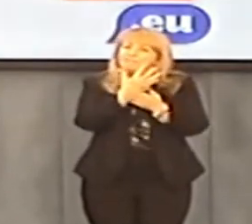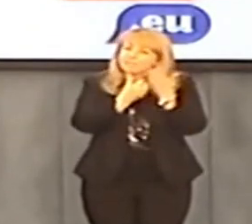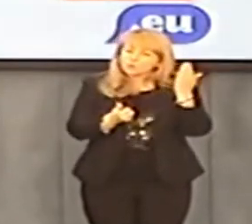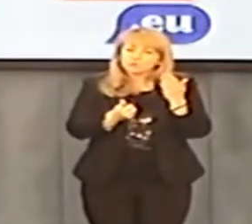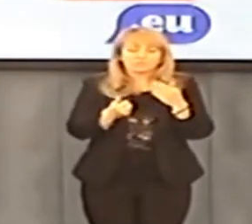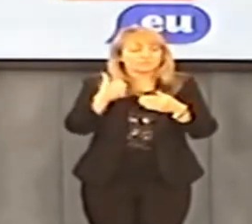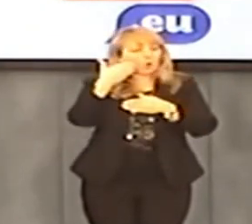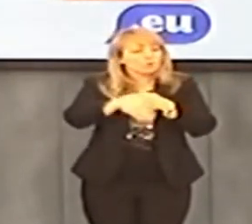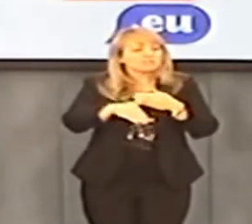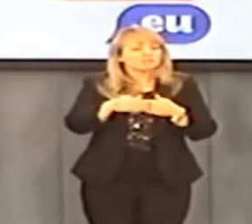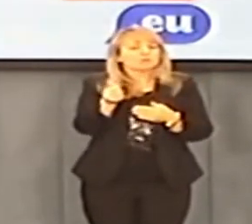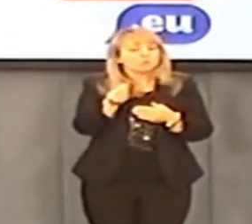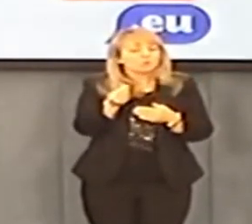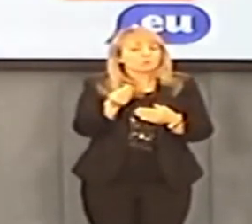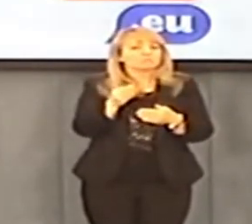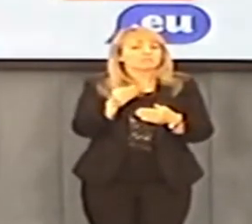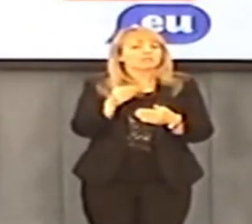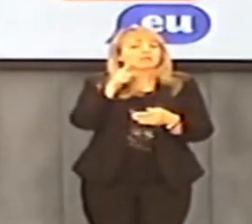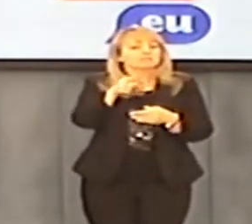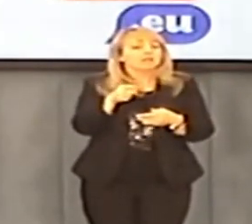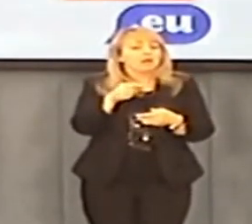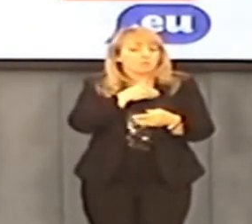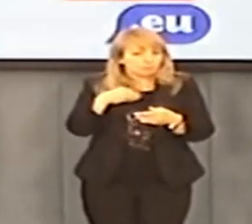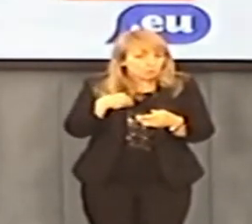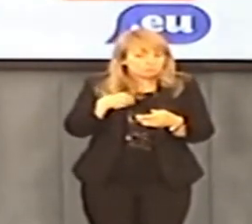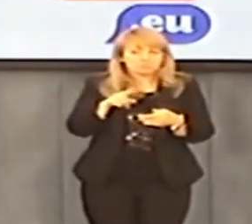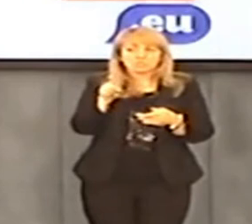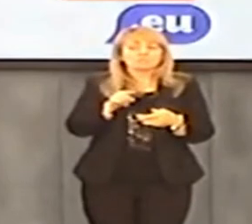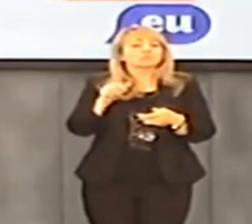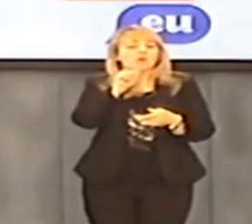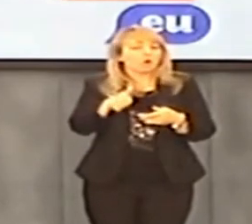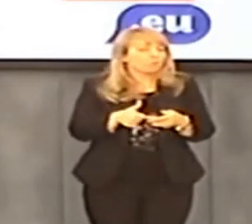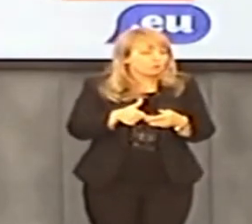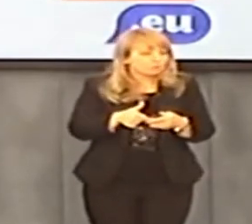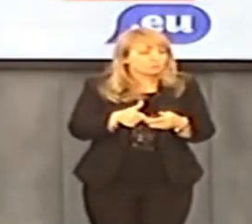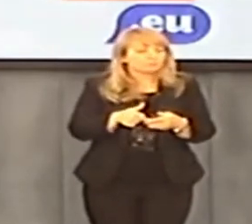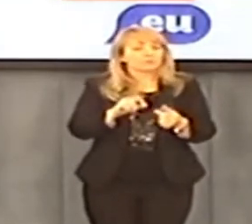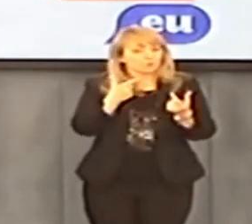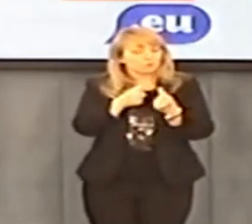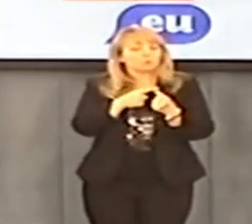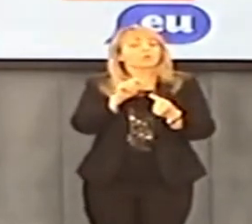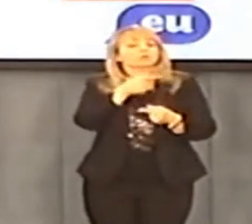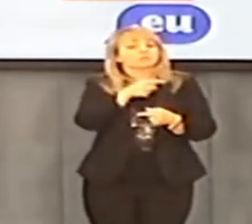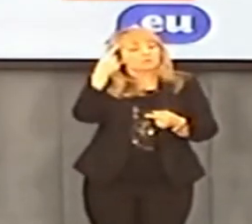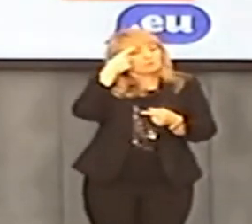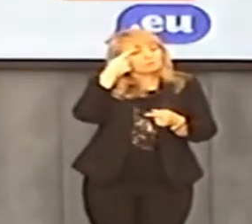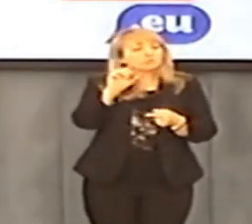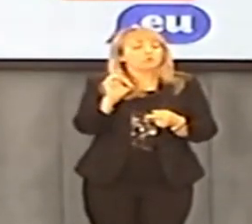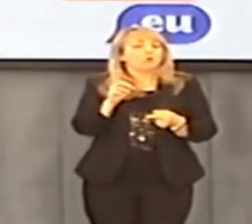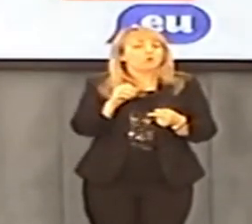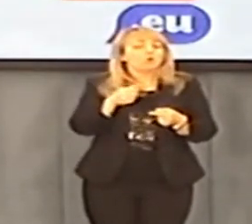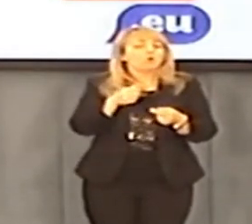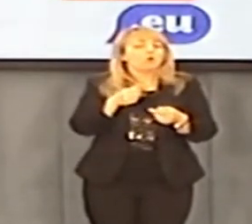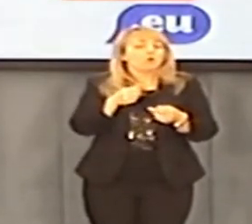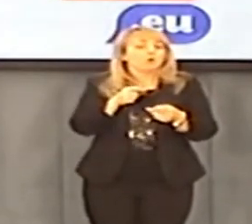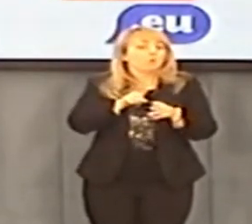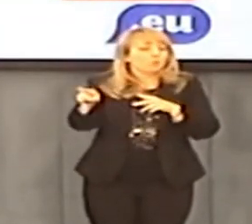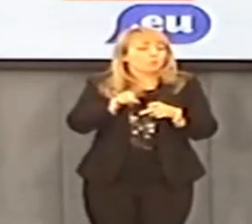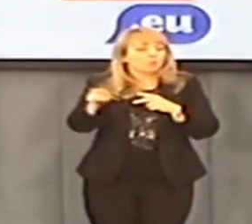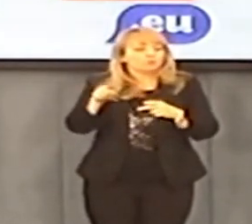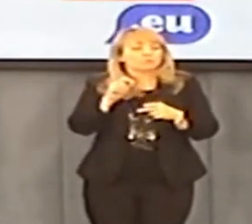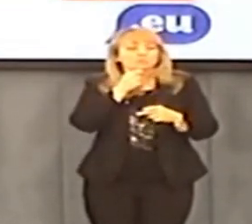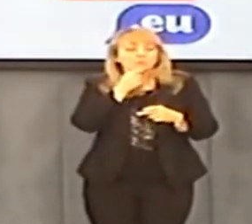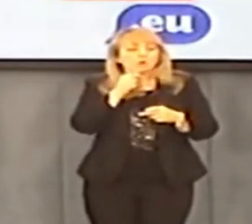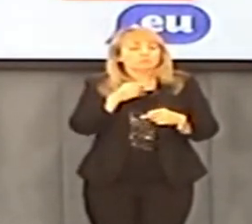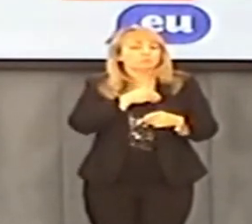będą wykorzystane te ostatnie duże pieniądze dla Polski z Unii Europejskiej? I drugie pytanie. Co Pan myśli na